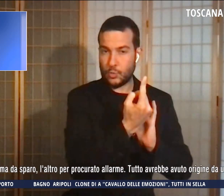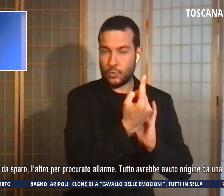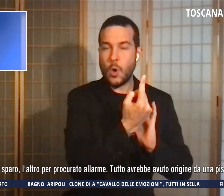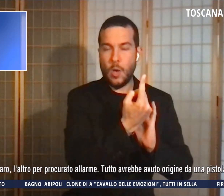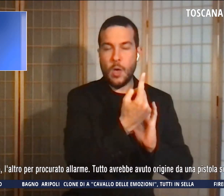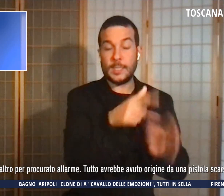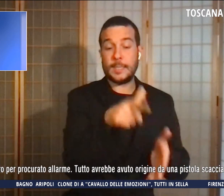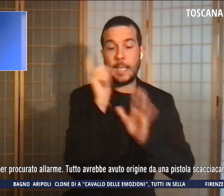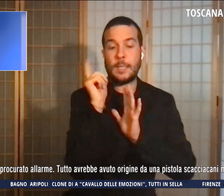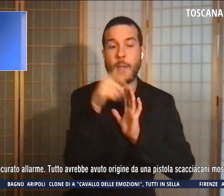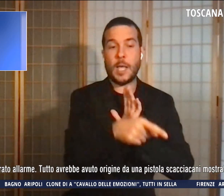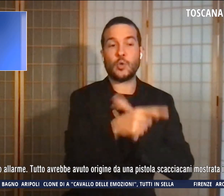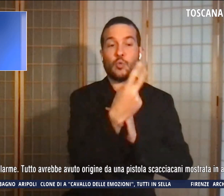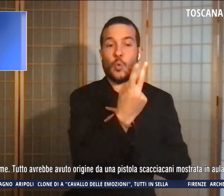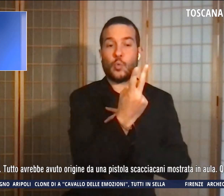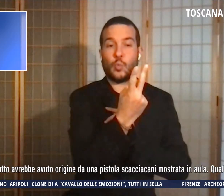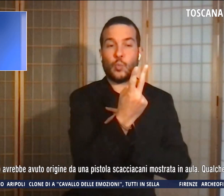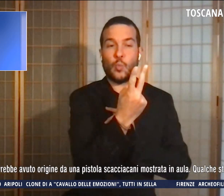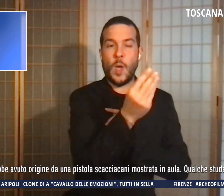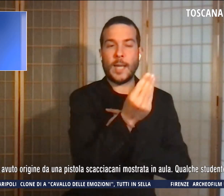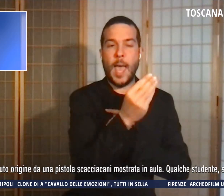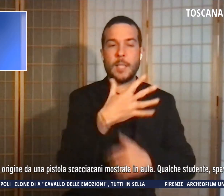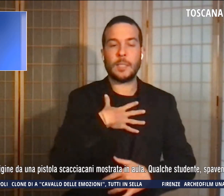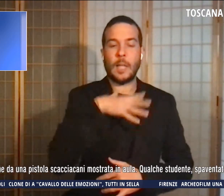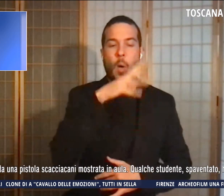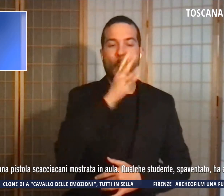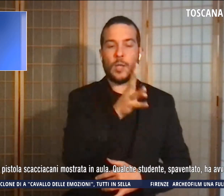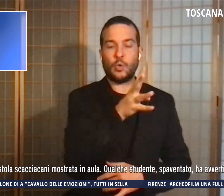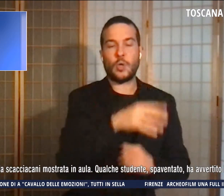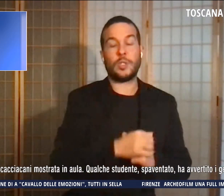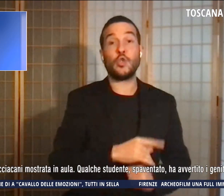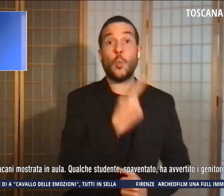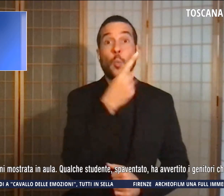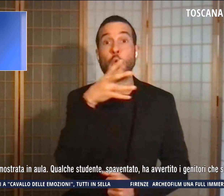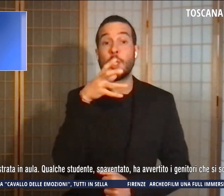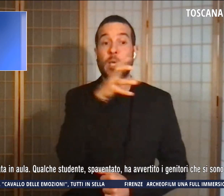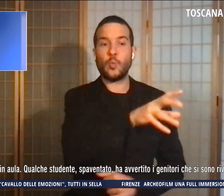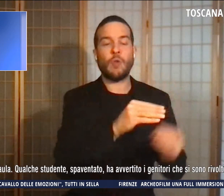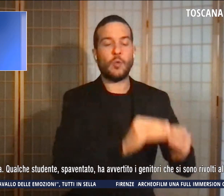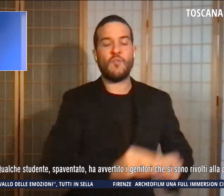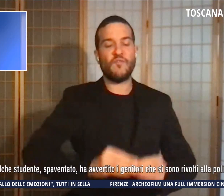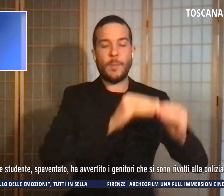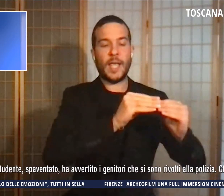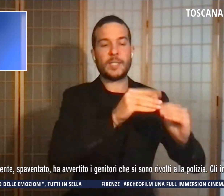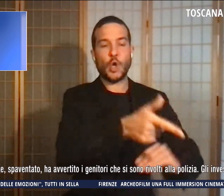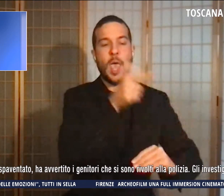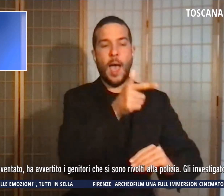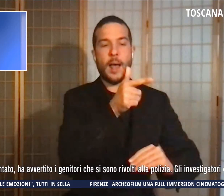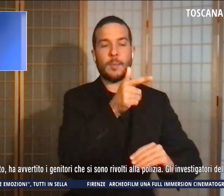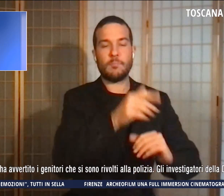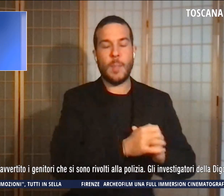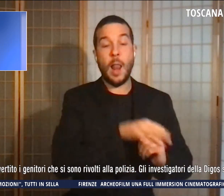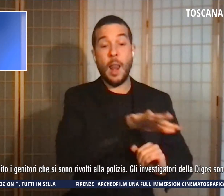coinvolti due quattordicenni uno denunciato per fabbricazione di arma da sparo e l'altro per